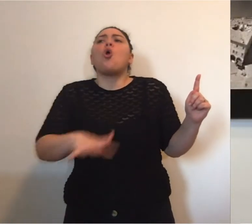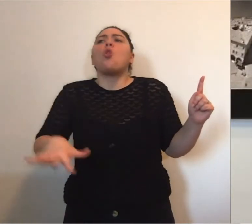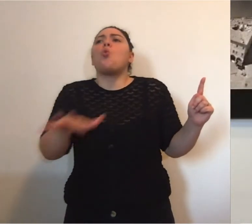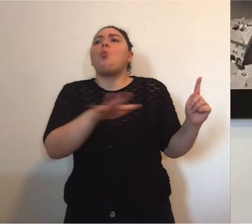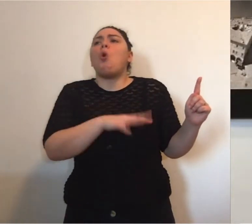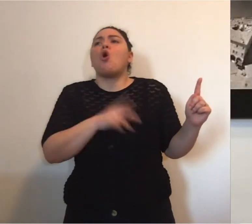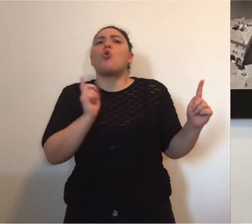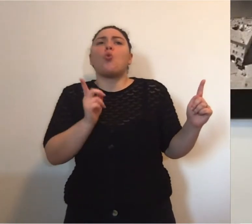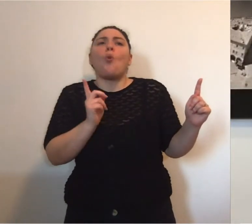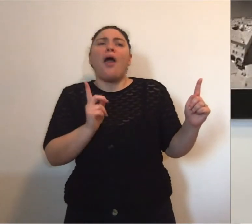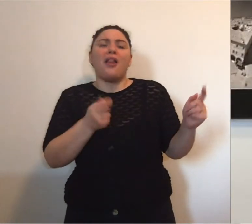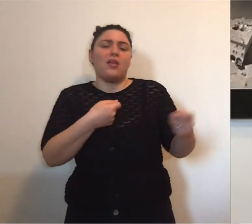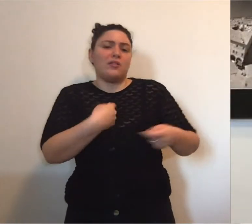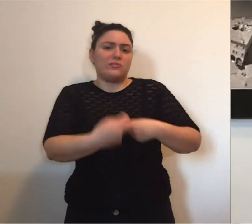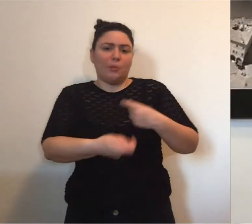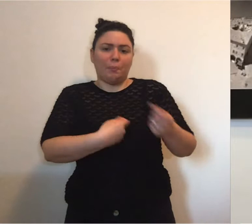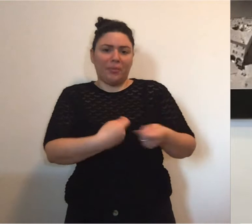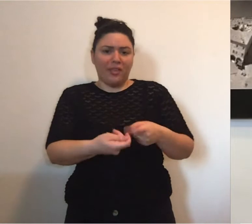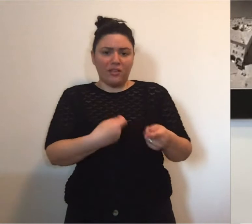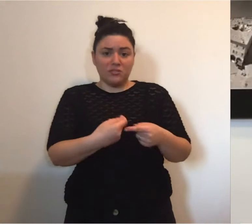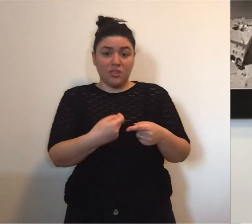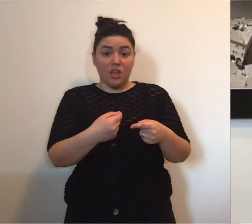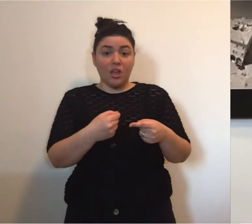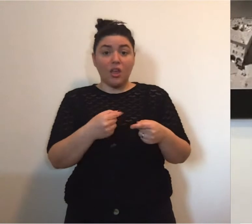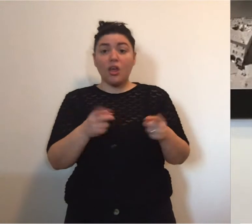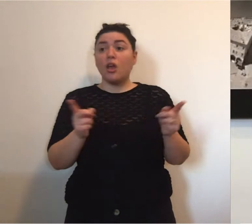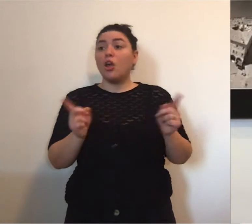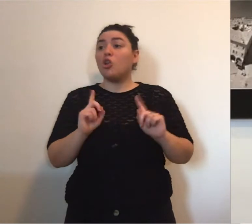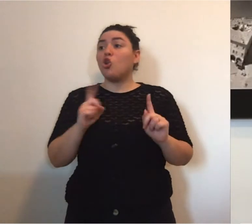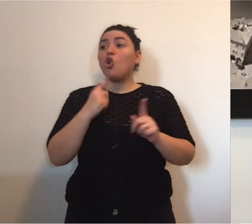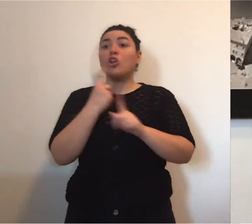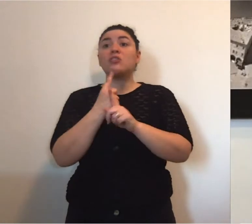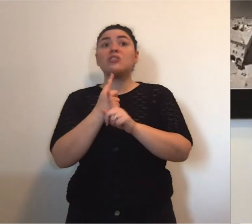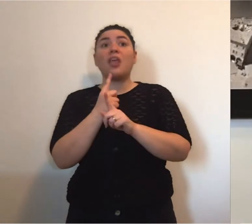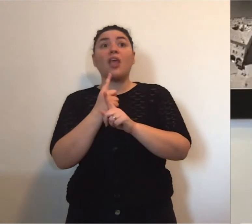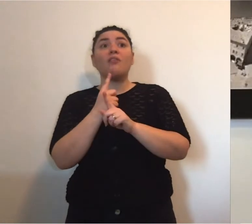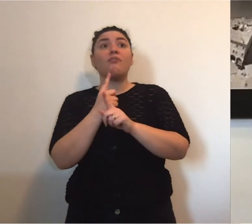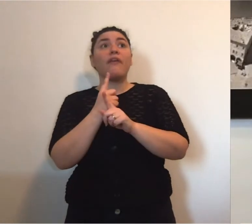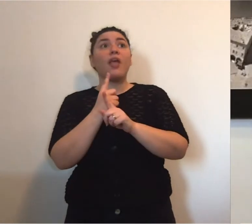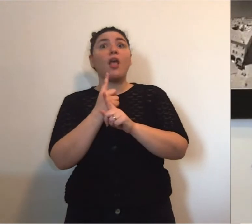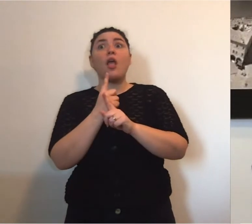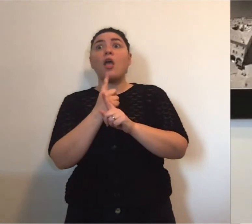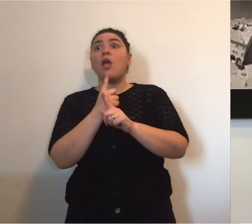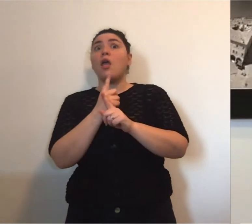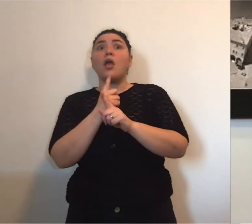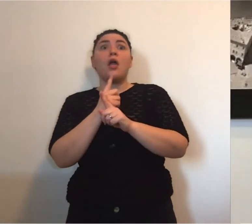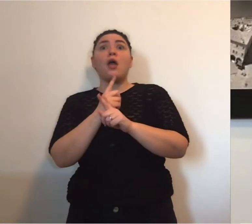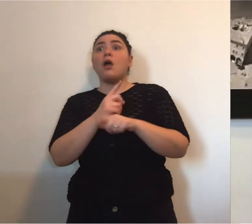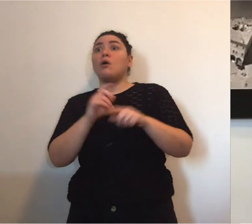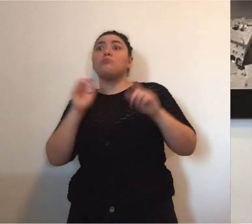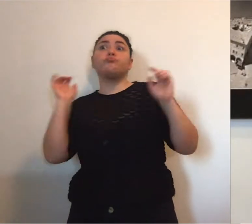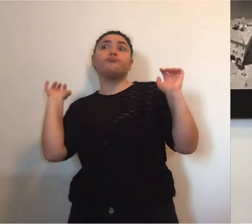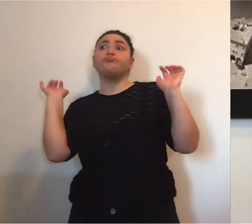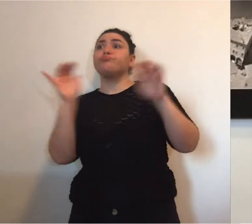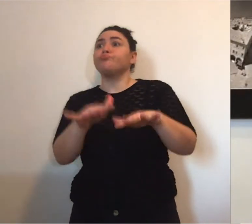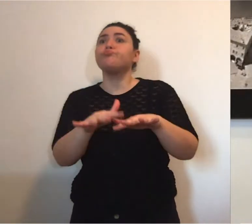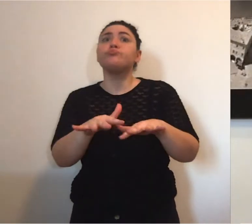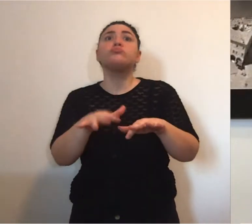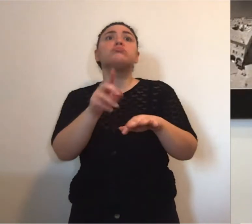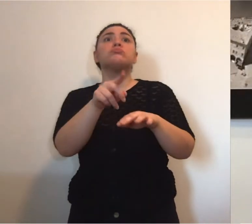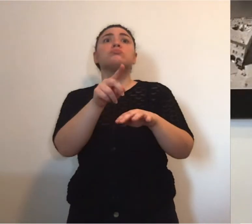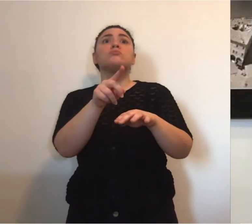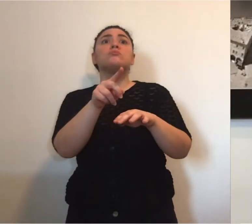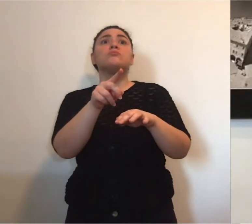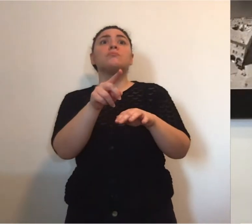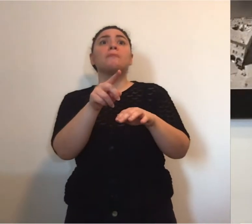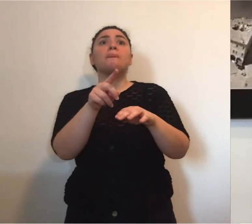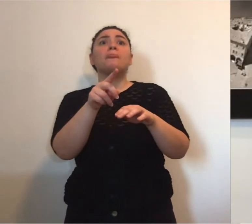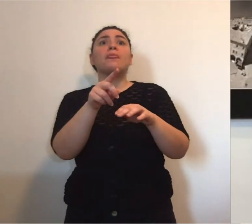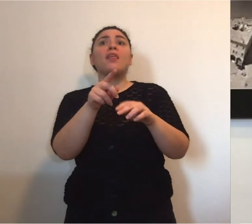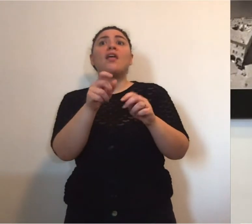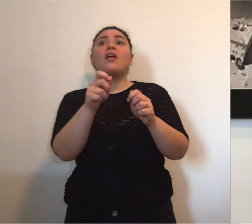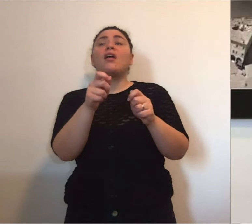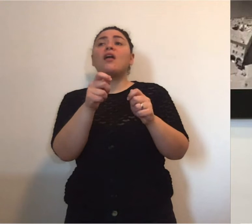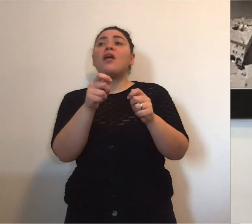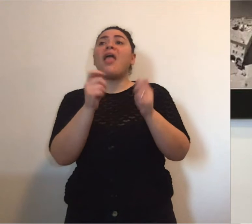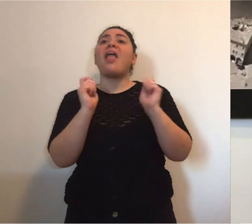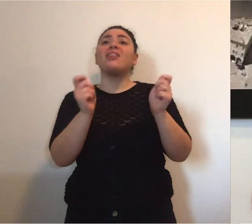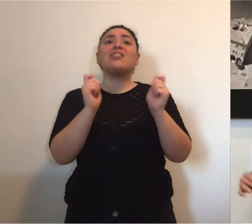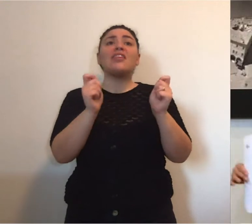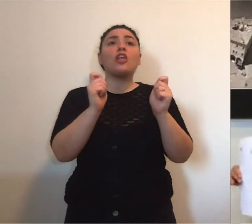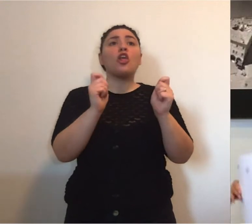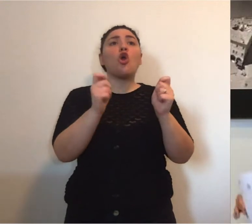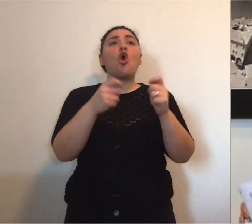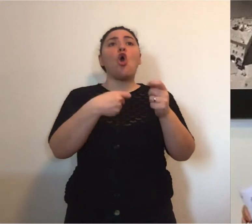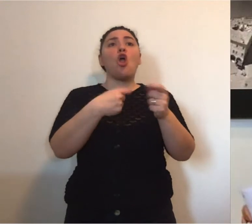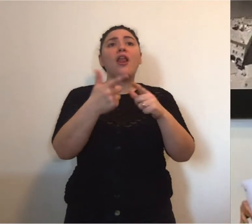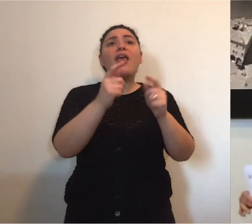momento si chiama momento dove si va a fare la spesa. Non prendete al momento in nessun modo d